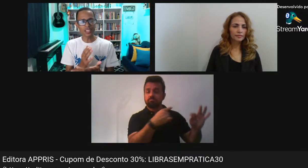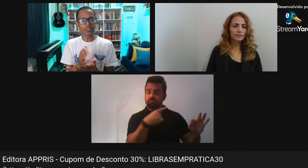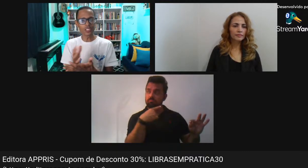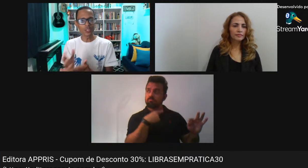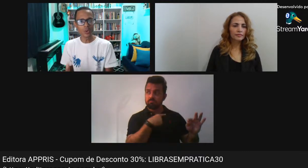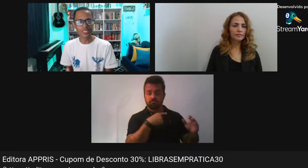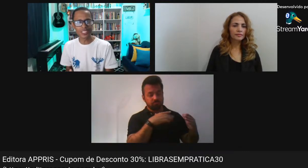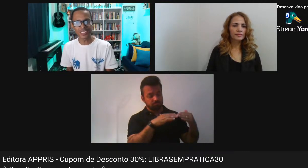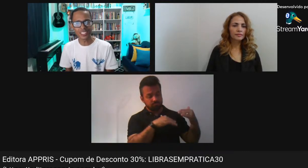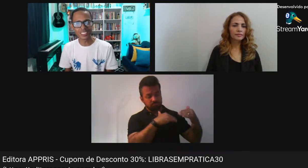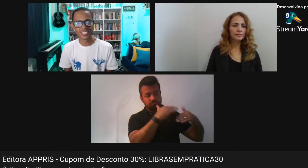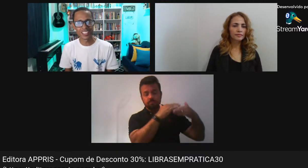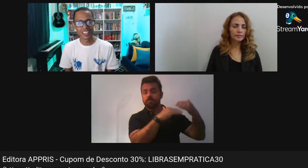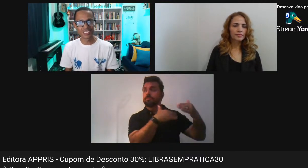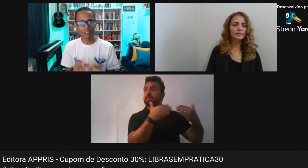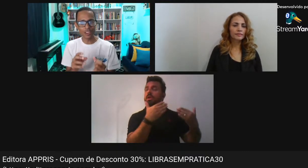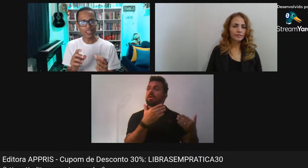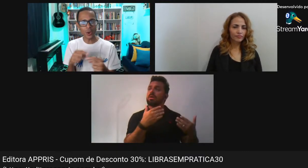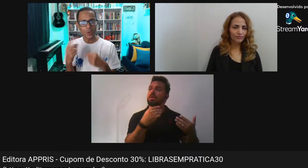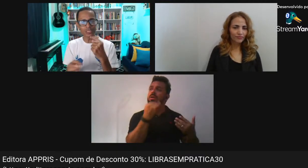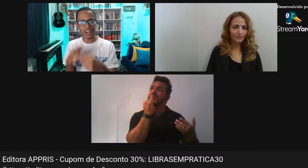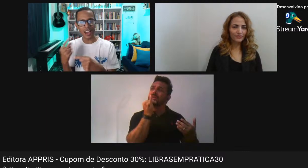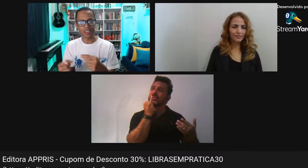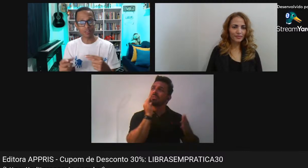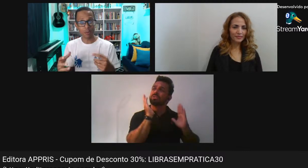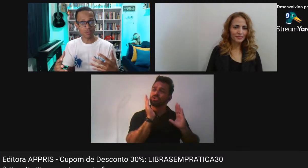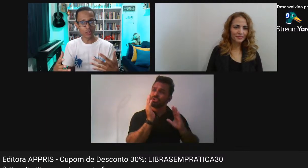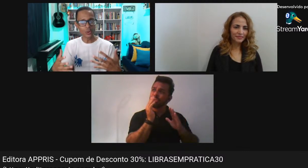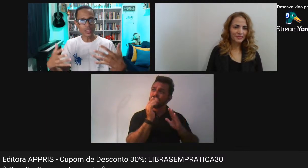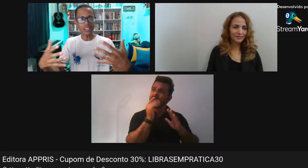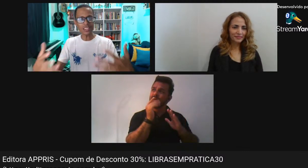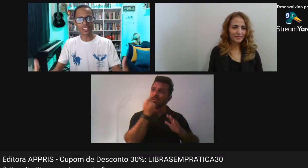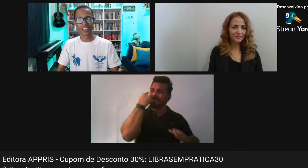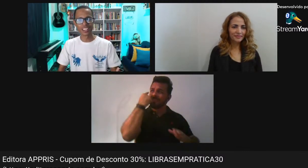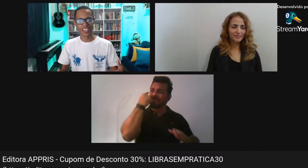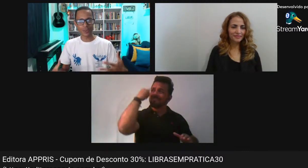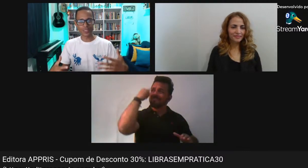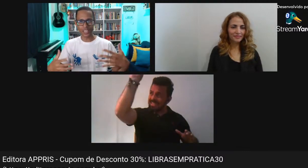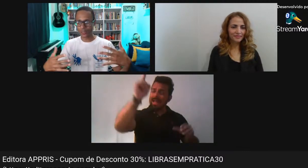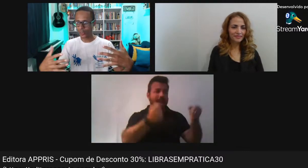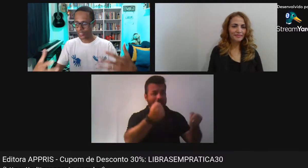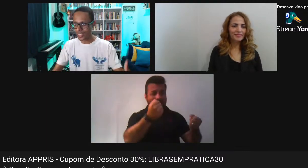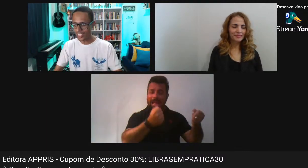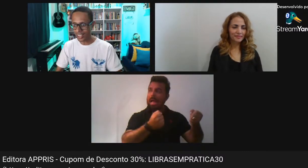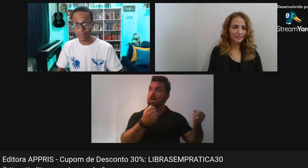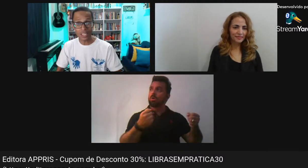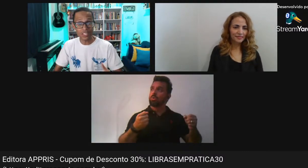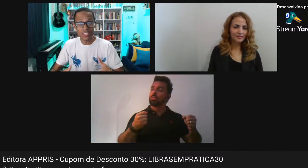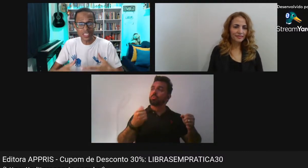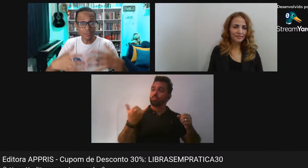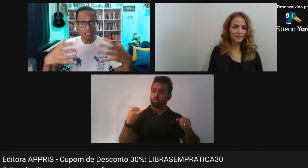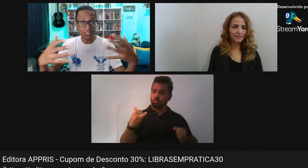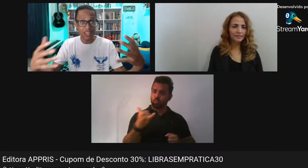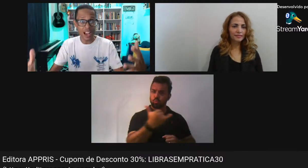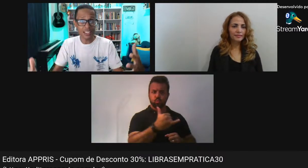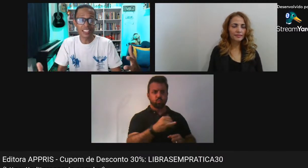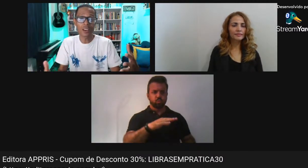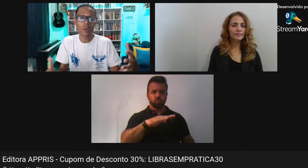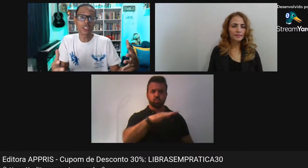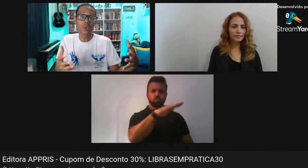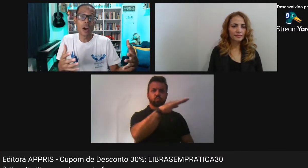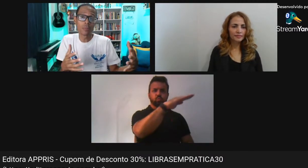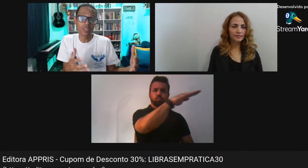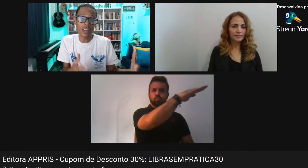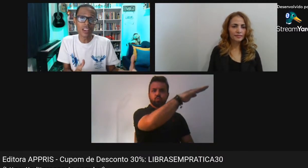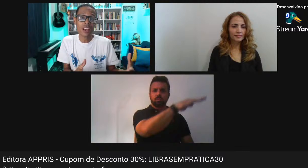pessoas Ainda continuam Assim Deveria ser Ao contrário Vamos evoluir Com a tecnologia A medicina Avançada